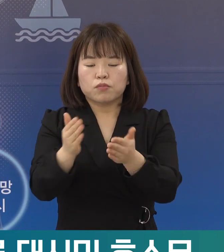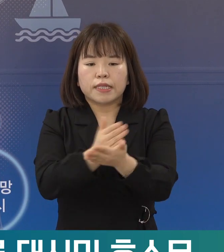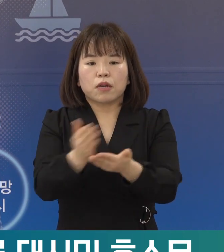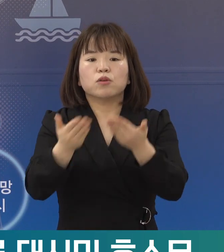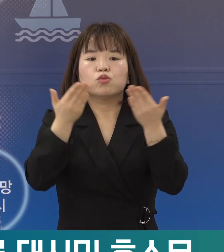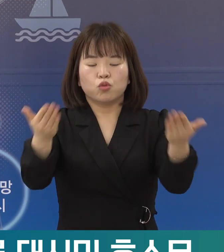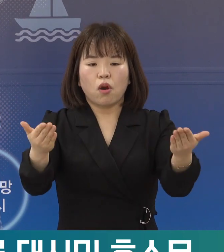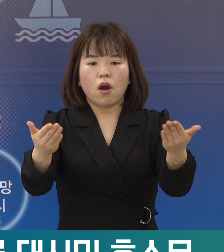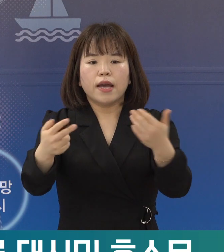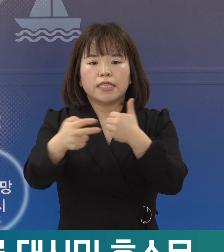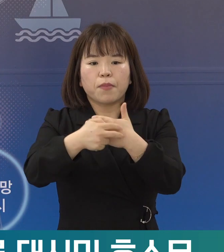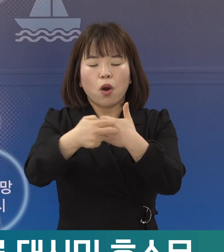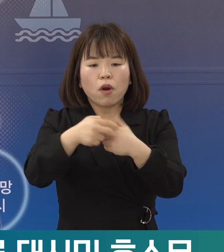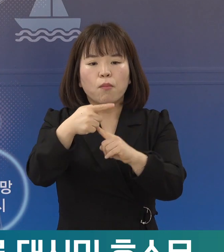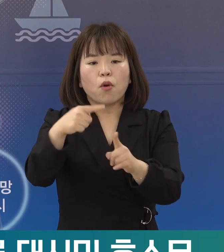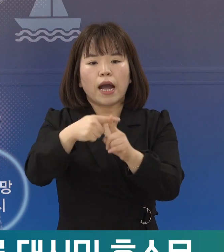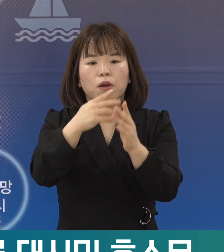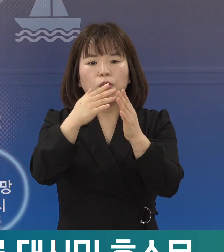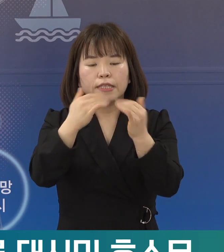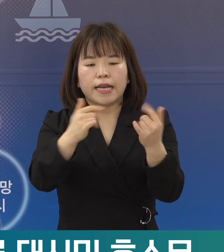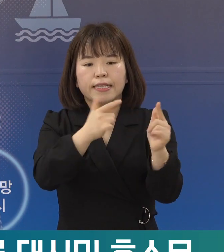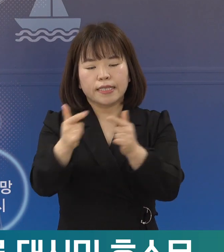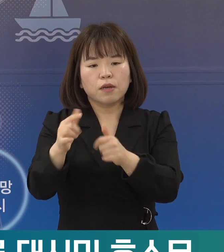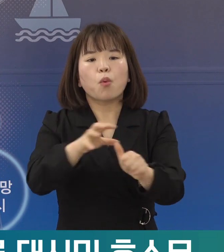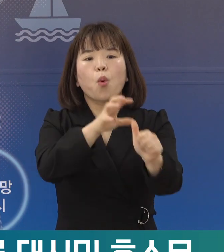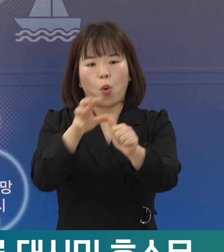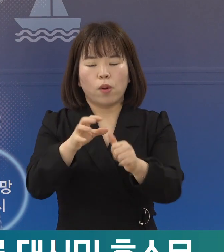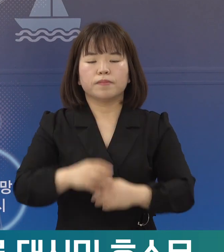보호에도 철제를 기하도록 하겠습니다.